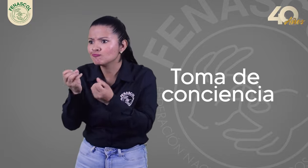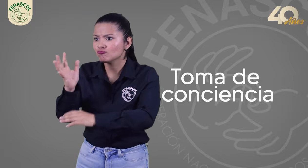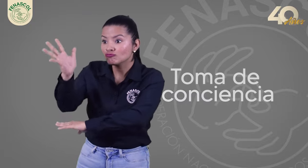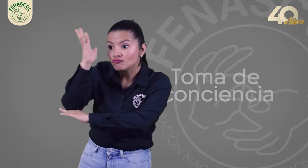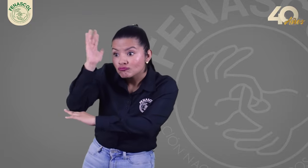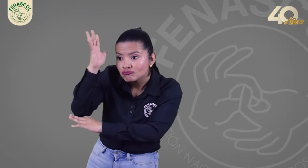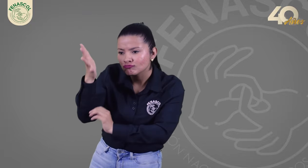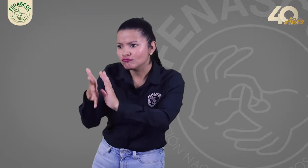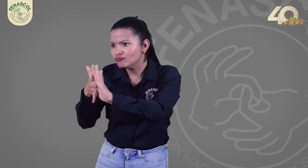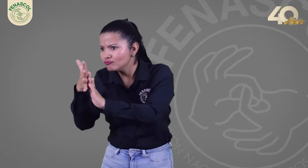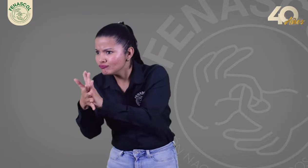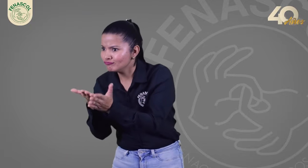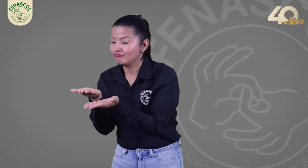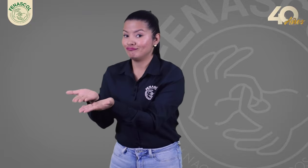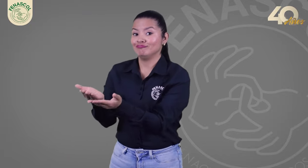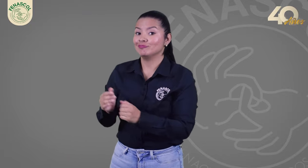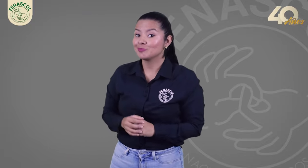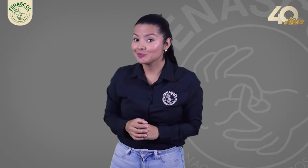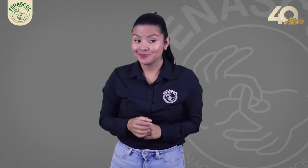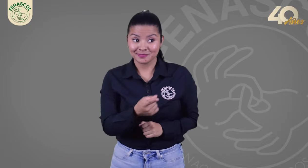sordas se comunicaban en lengua de señas